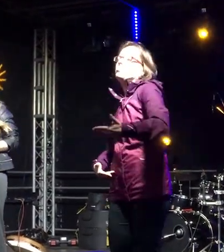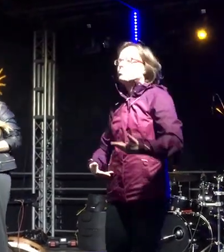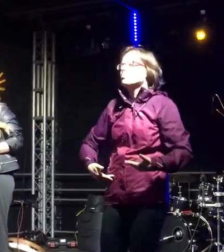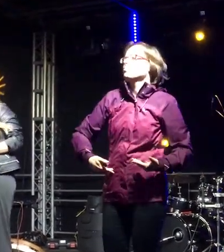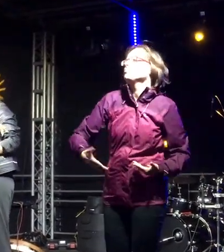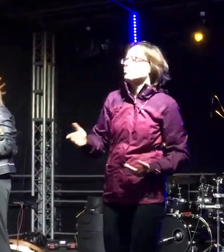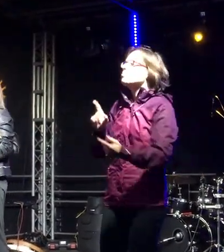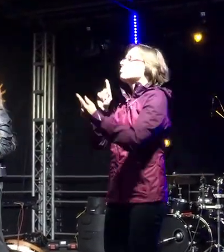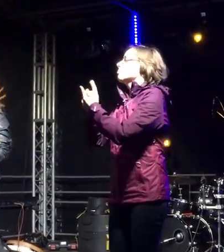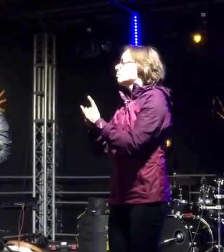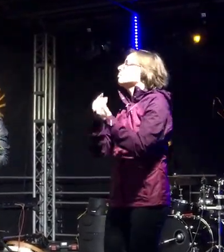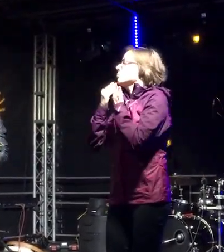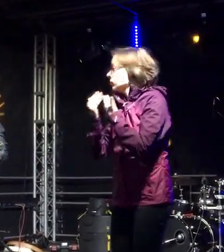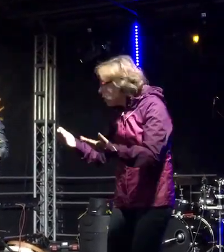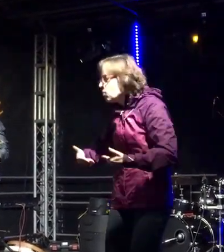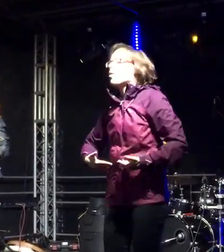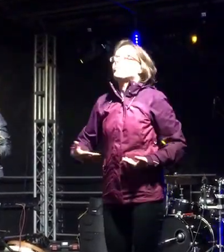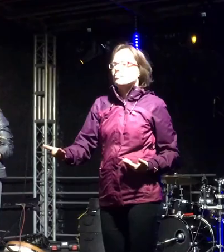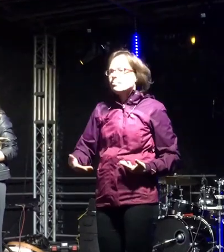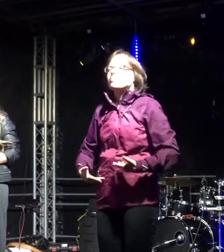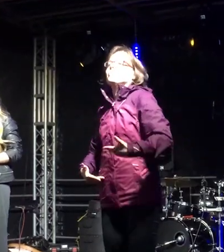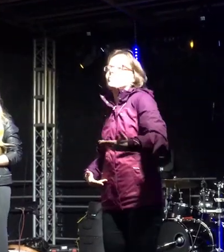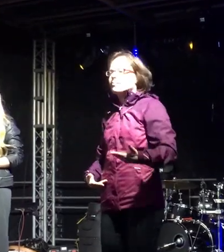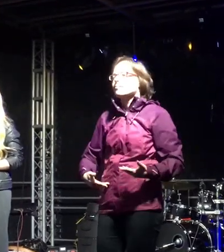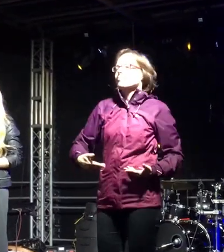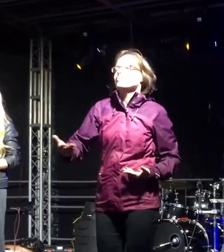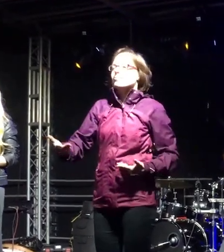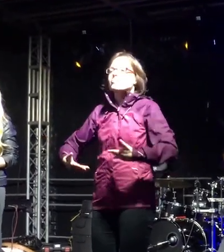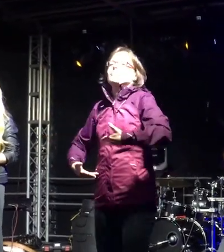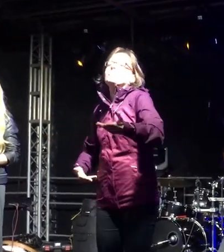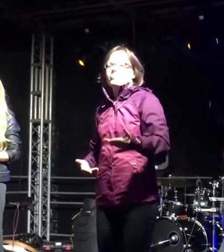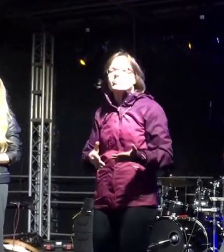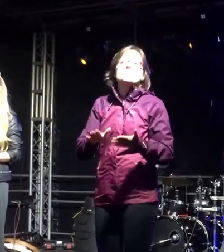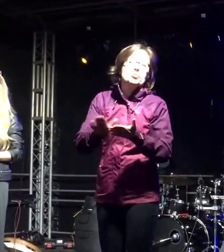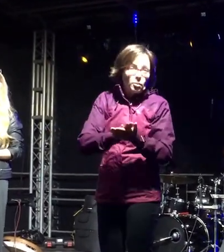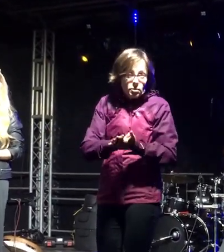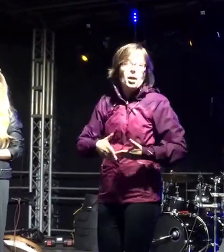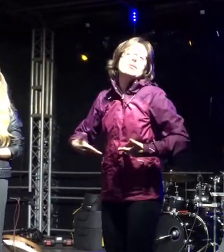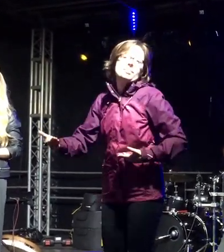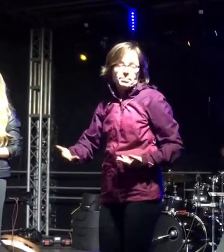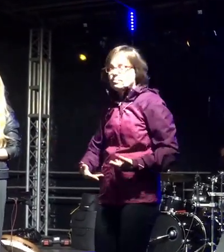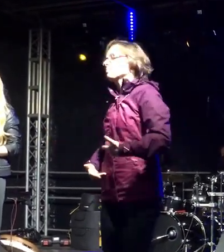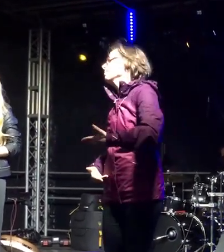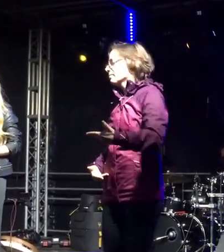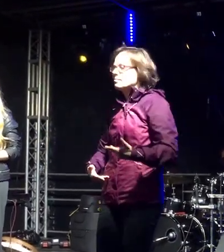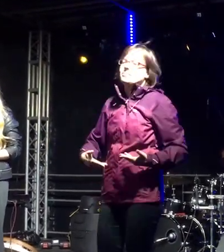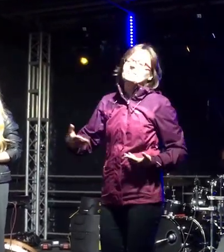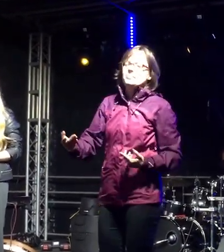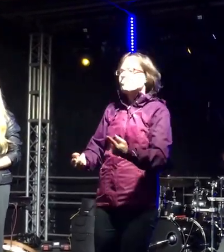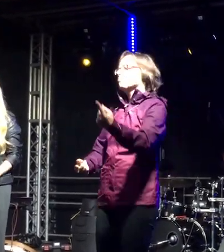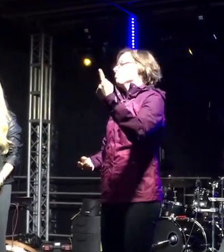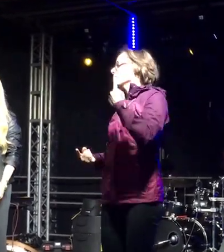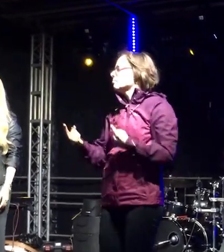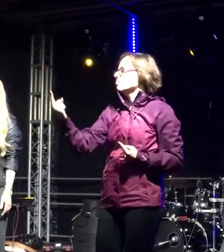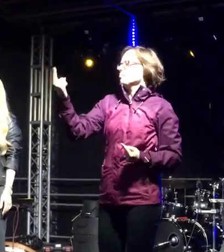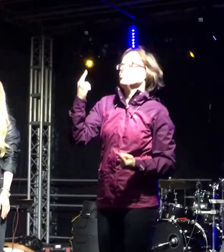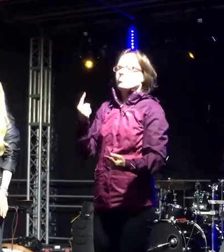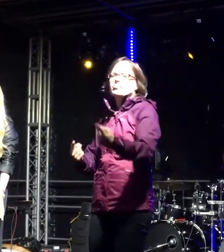wiecz W kolorach dwóch raz zobaczyć